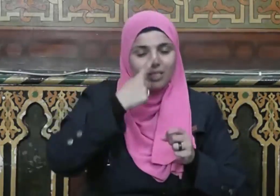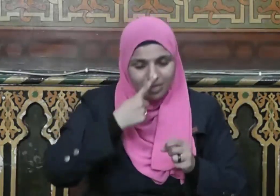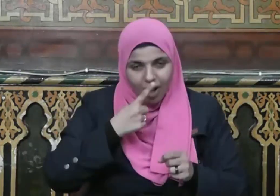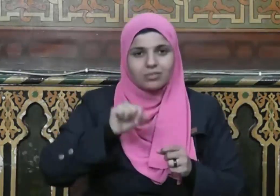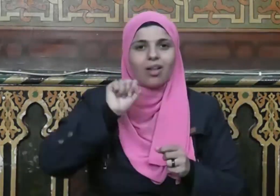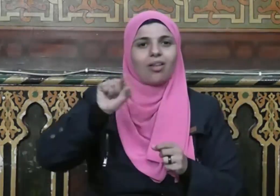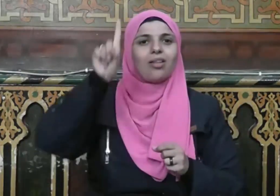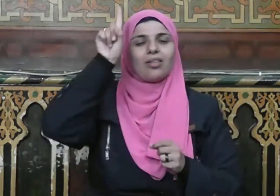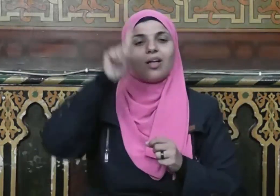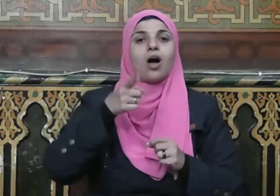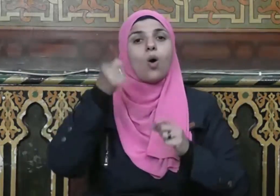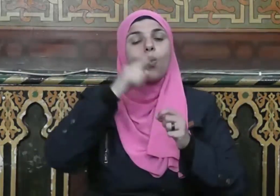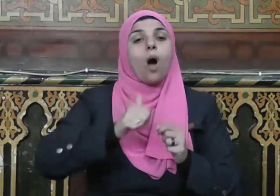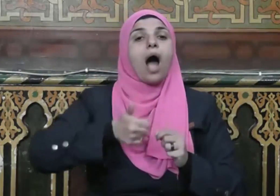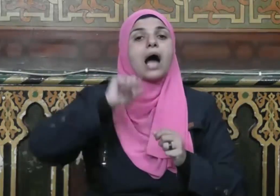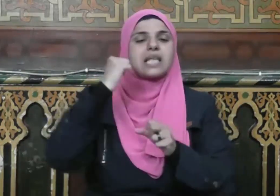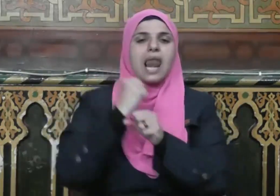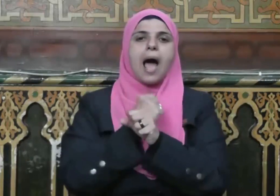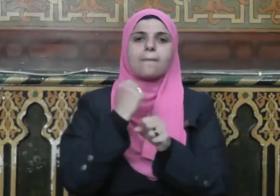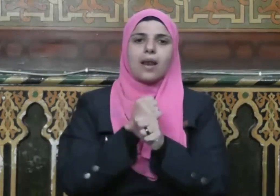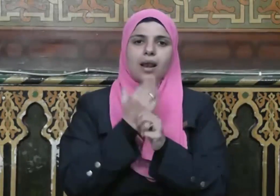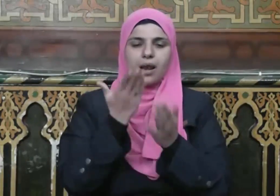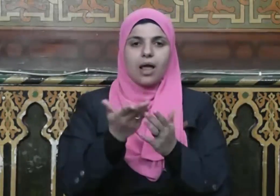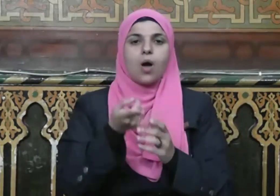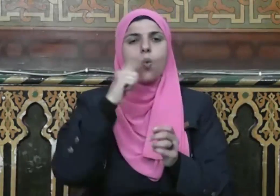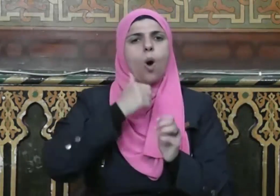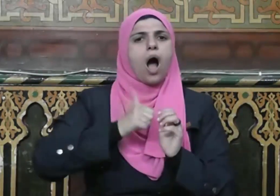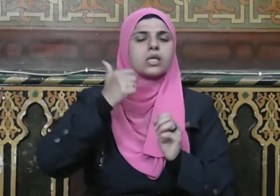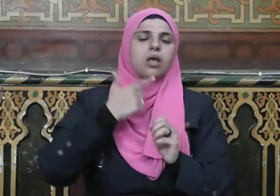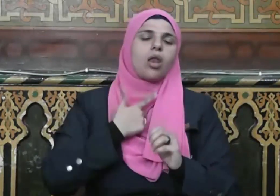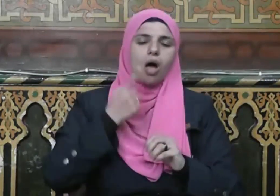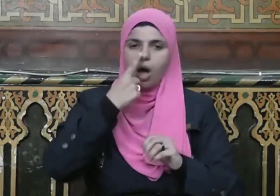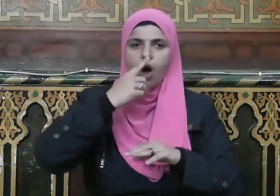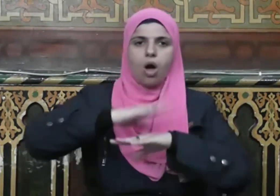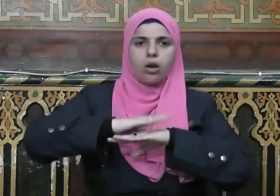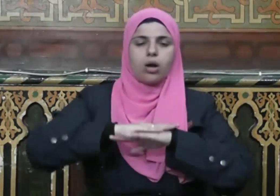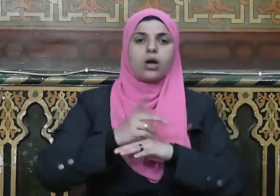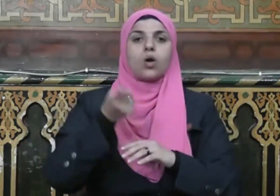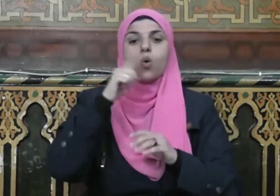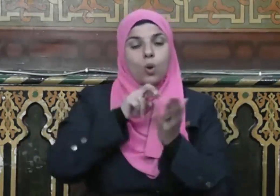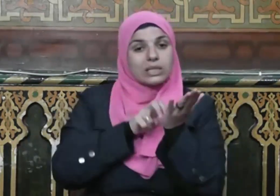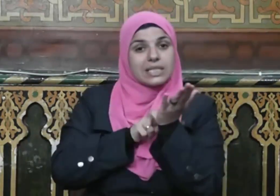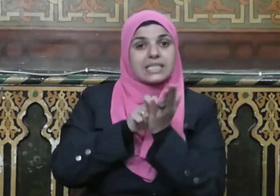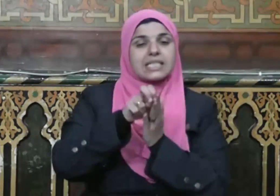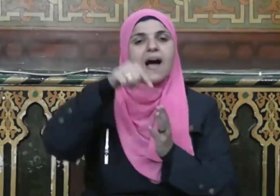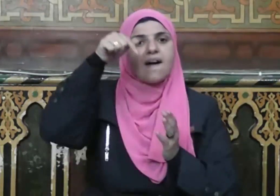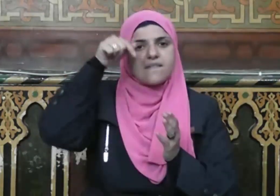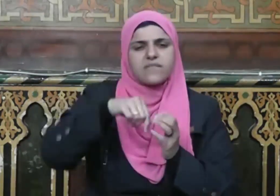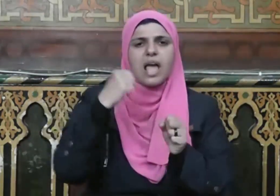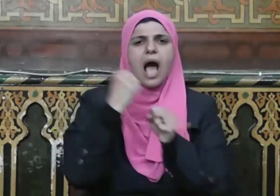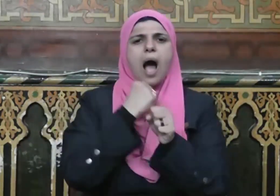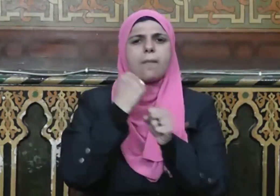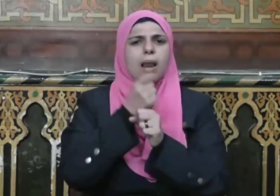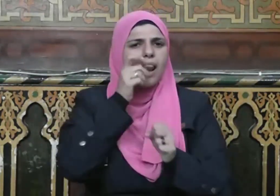وأحسن عمله وحسن خلقه وسعى في قضاء حوائج الناس